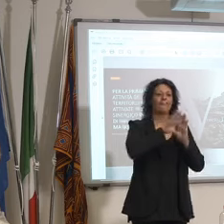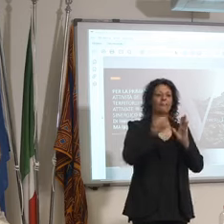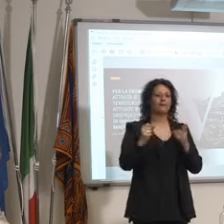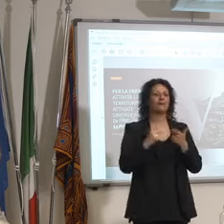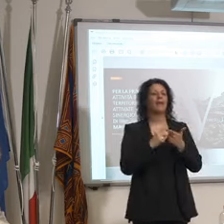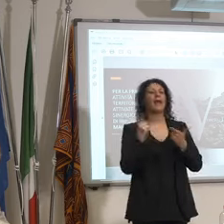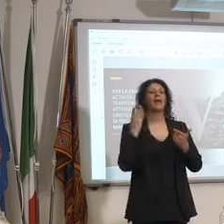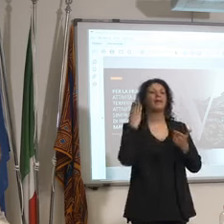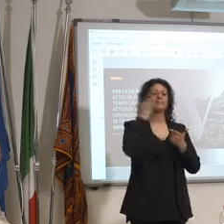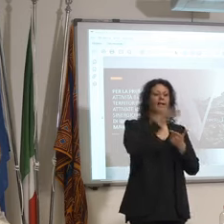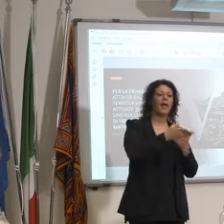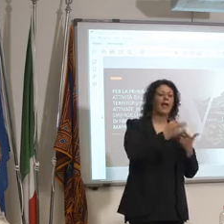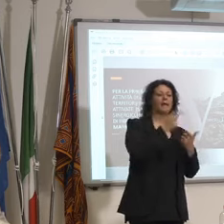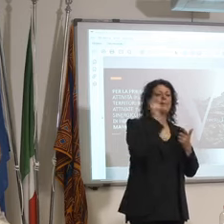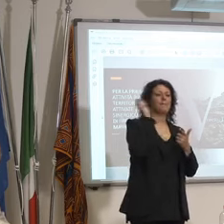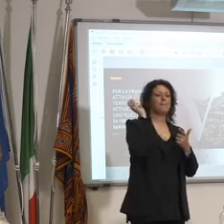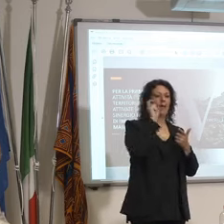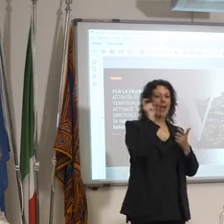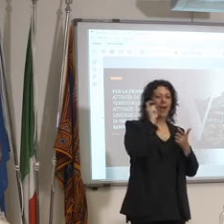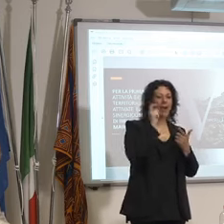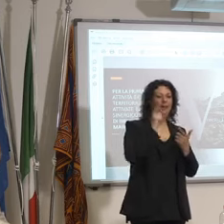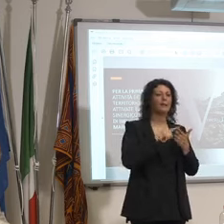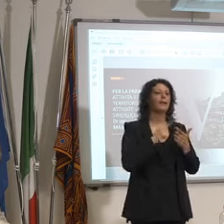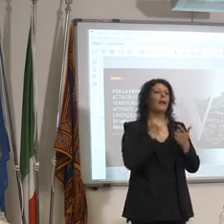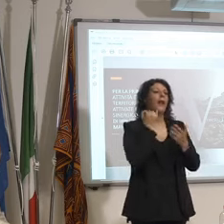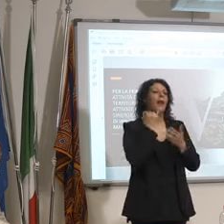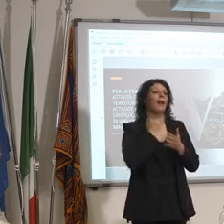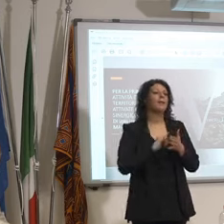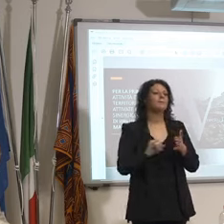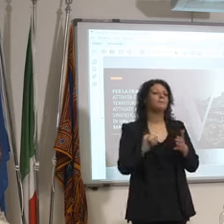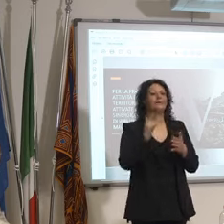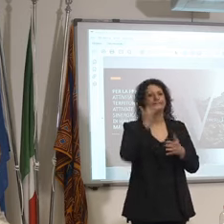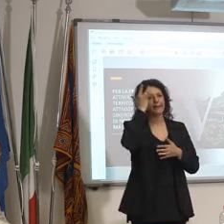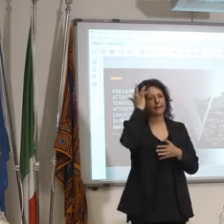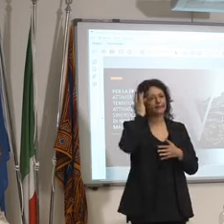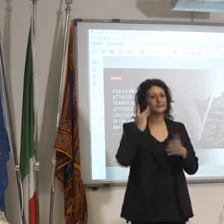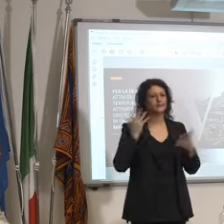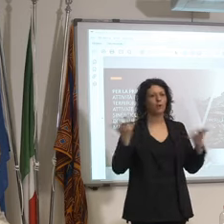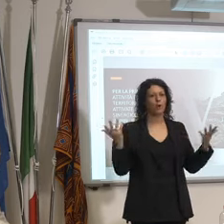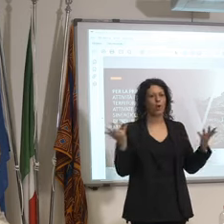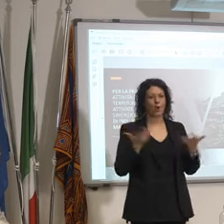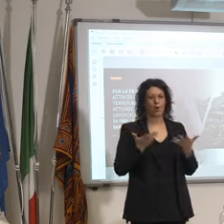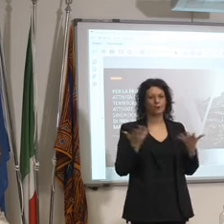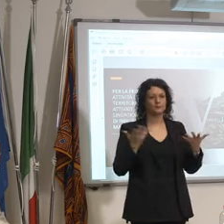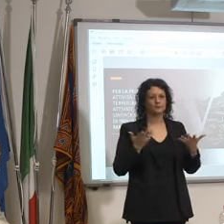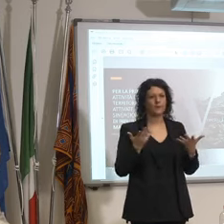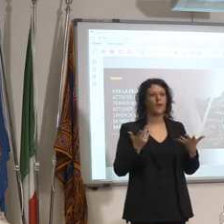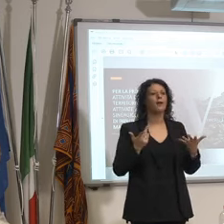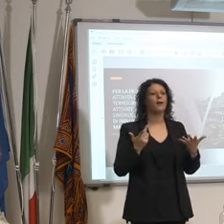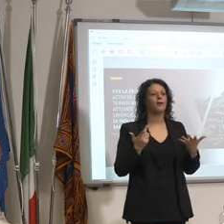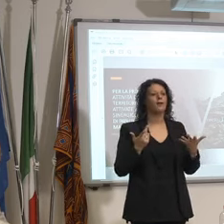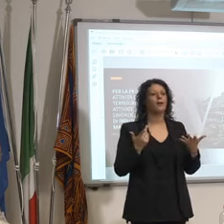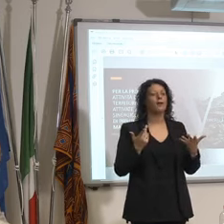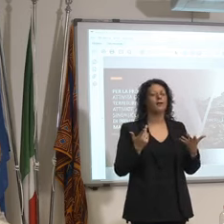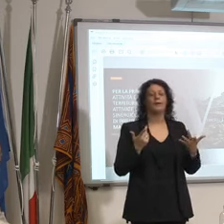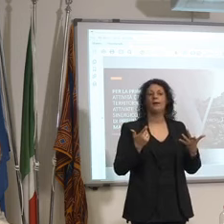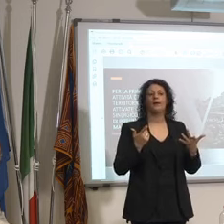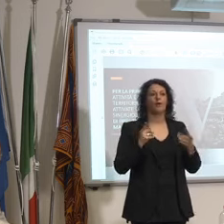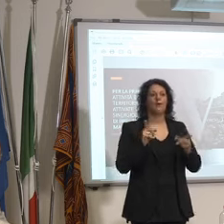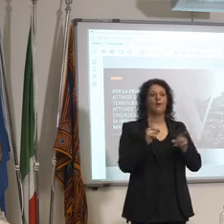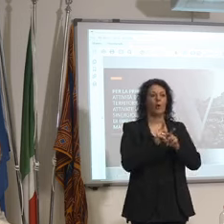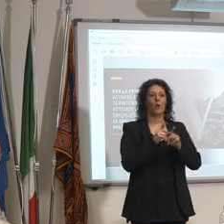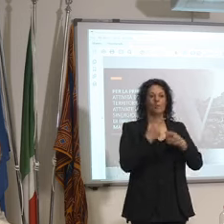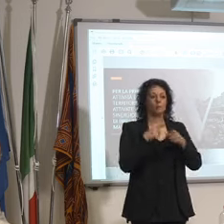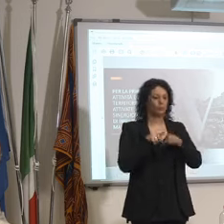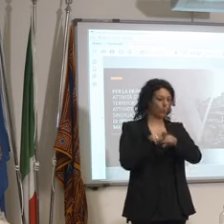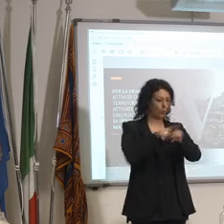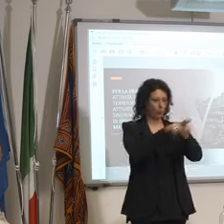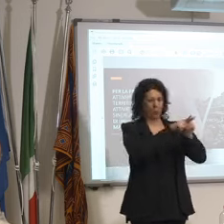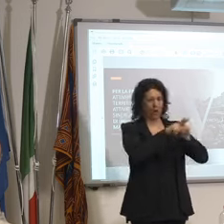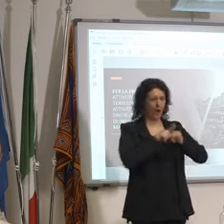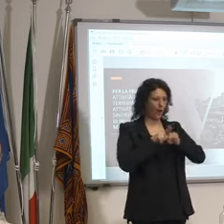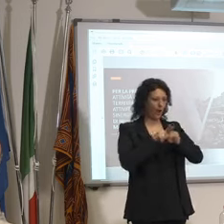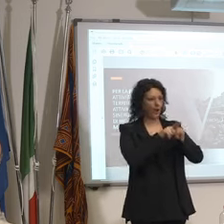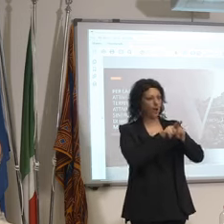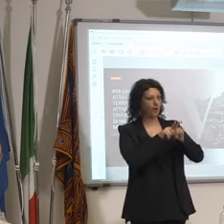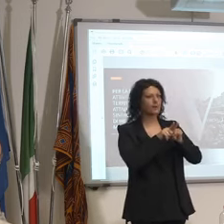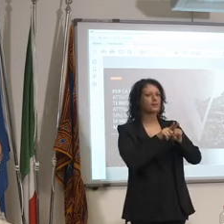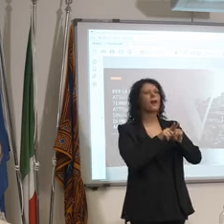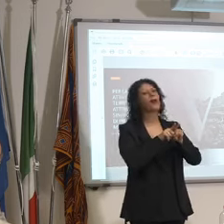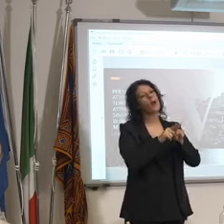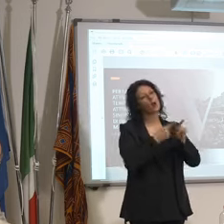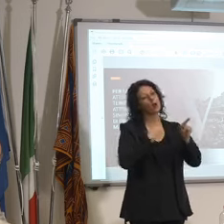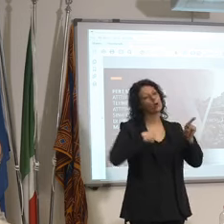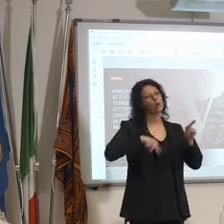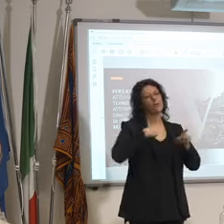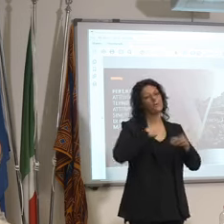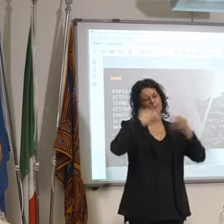alla fine rischia come diceva prima il presidente di un bombardamento di cose identiche per quello che noi abbiamo voluto spingere molto